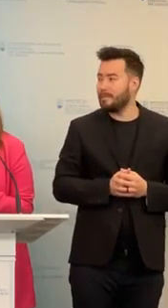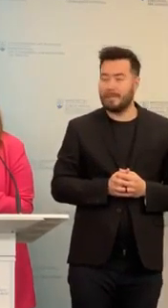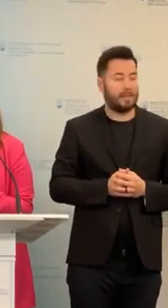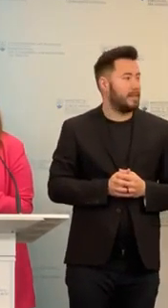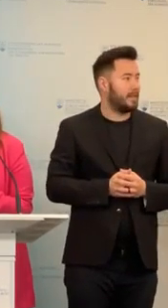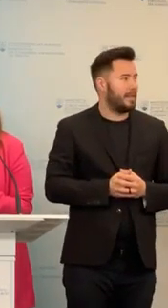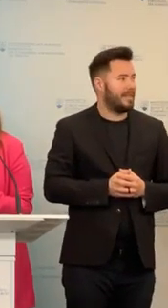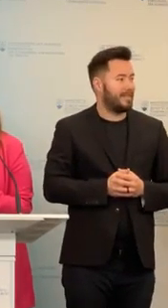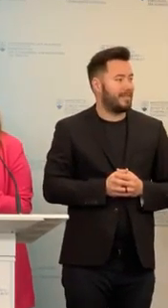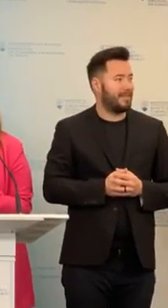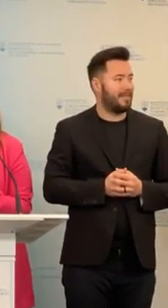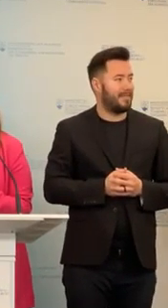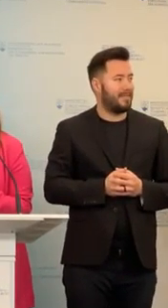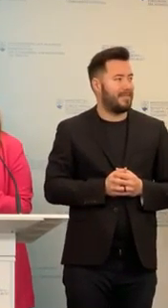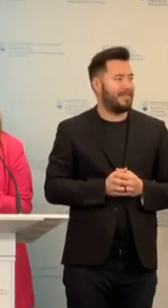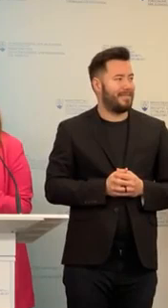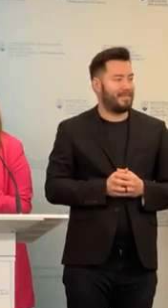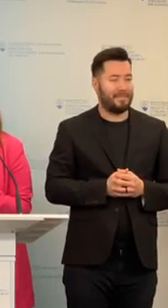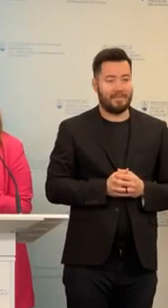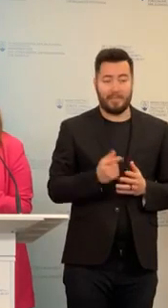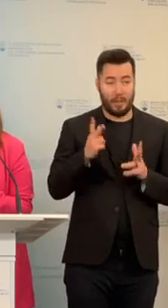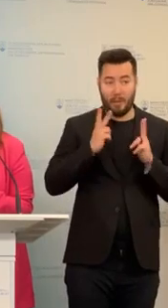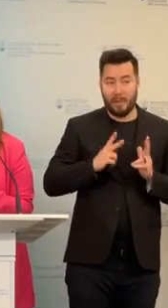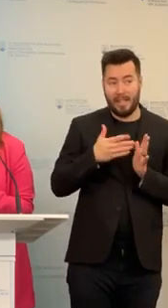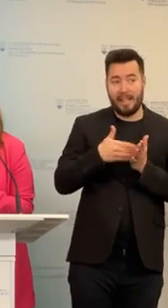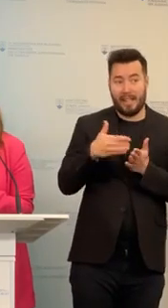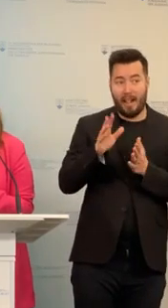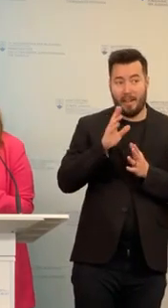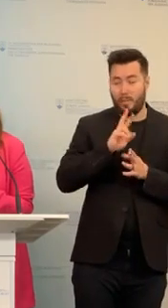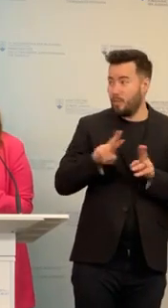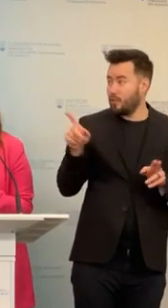My vás počujeme a všetko ďalej pokračuje, takže môžete rozprávať.